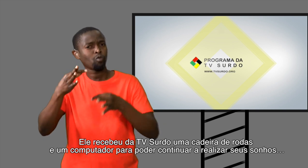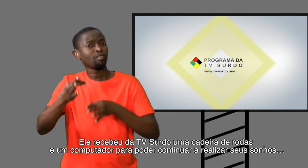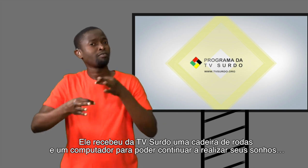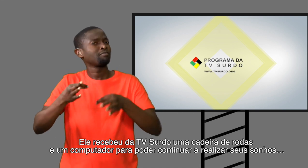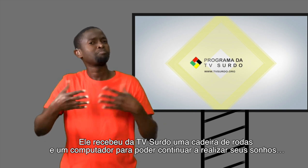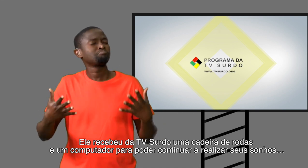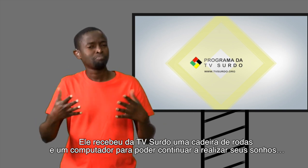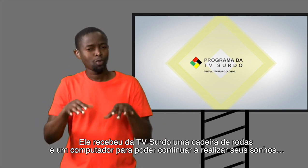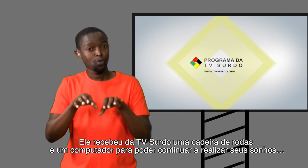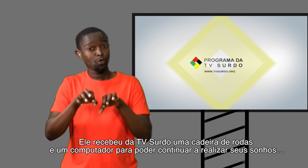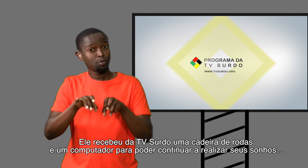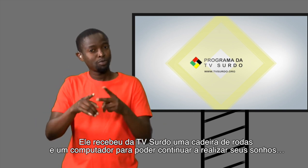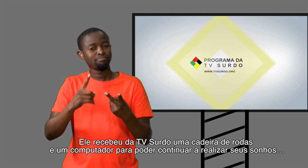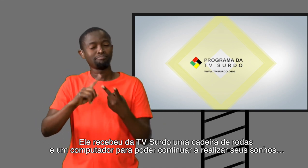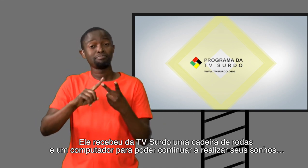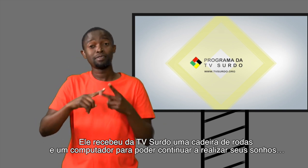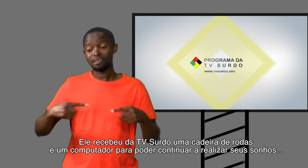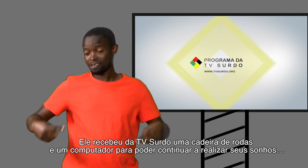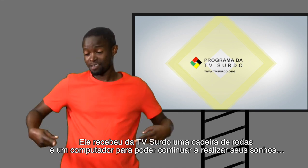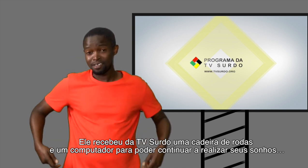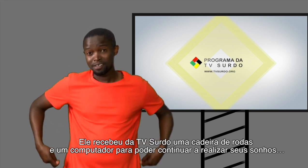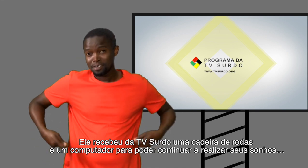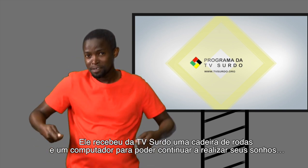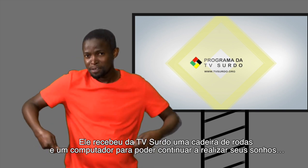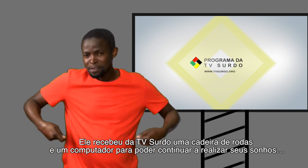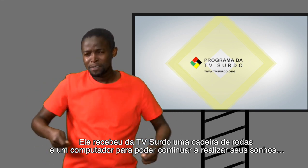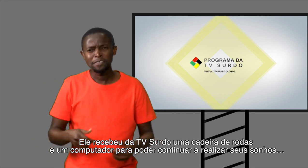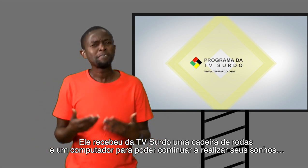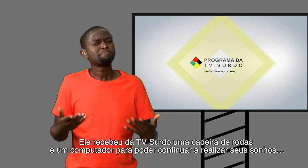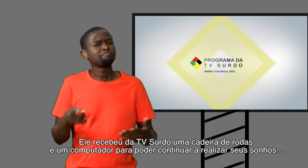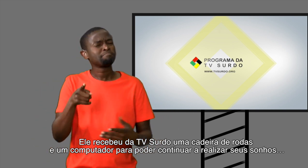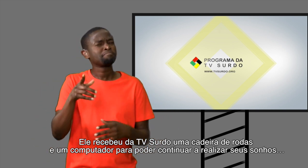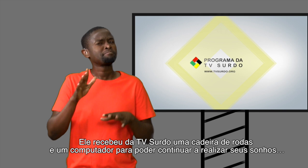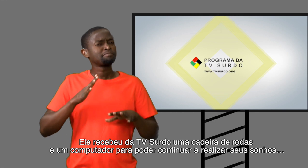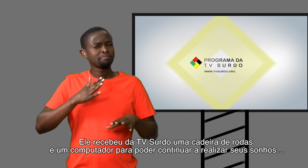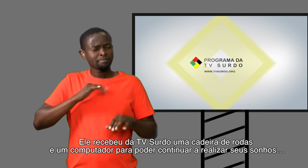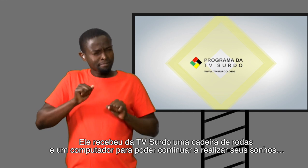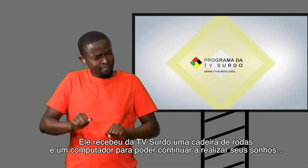cadeira de rodas e um computador para poder continuar a realizar seus sonhos.